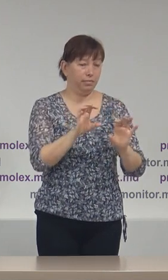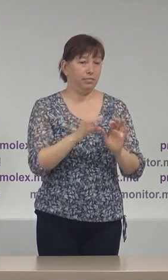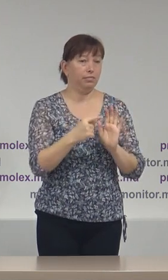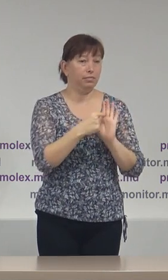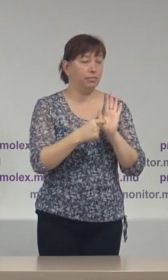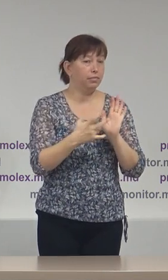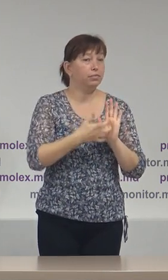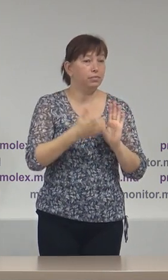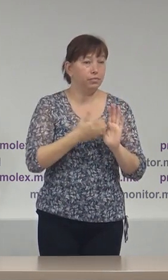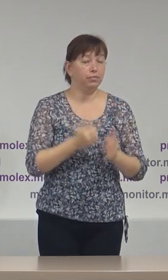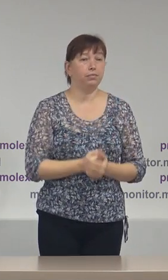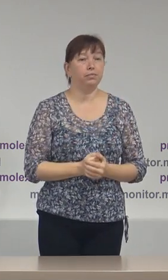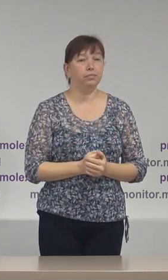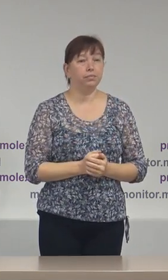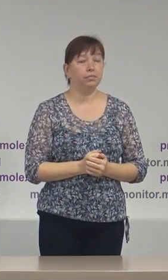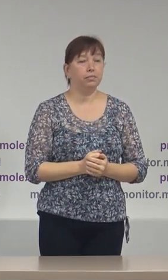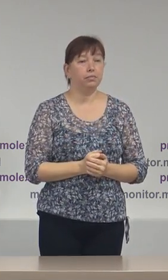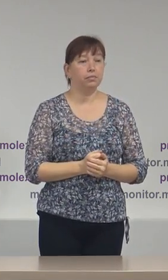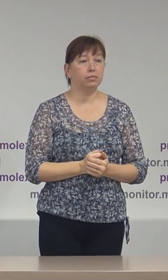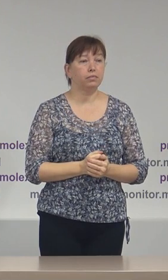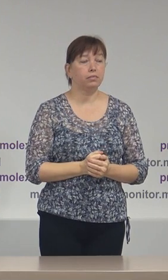există la momentul de față.